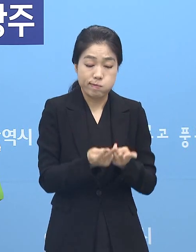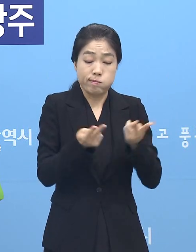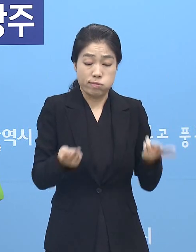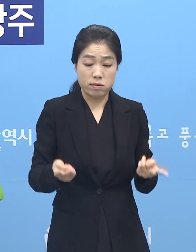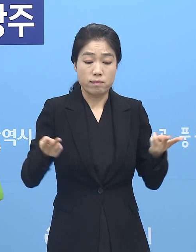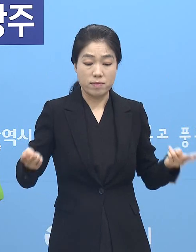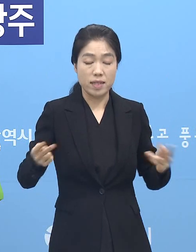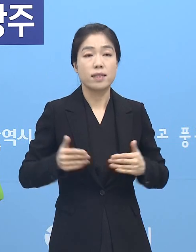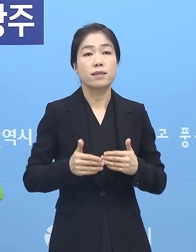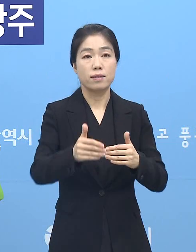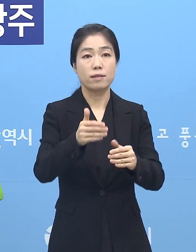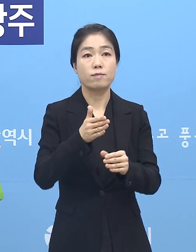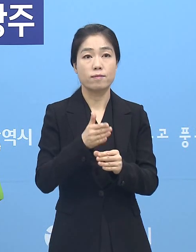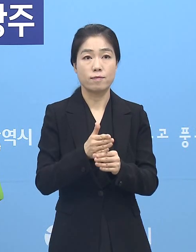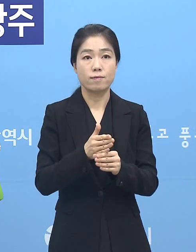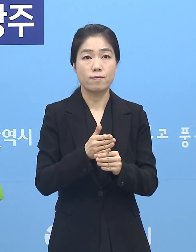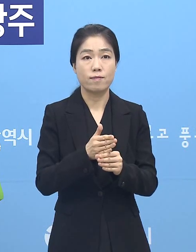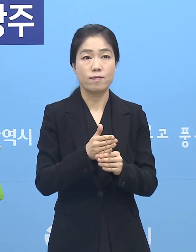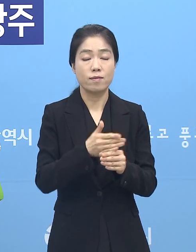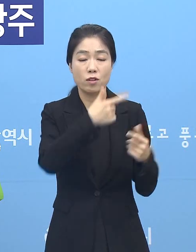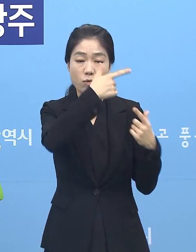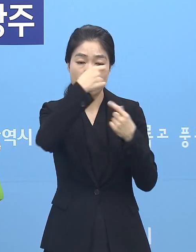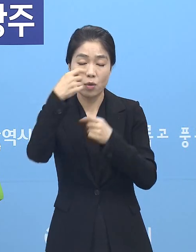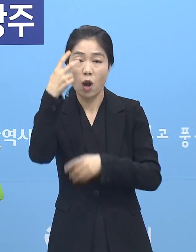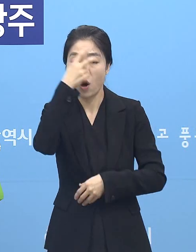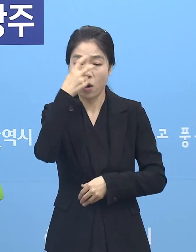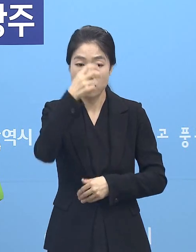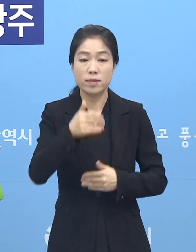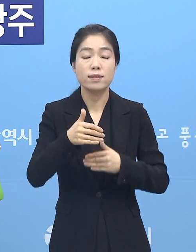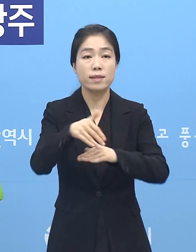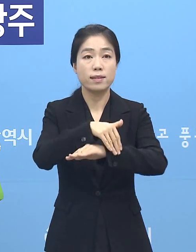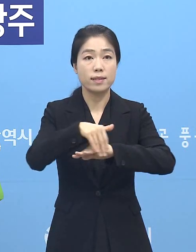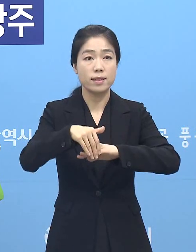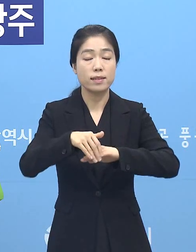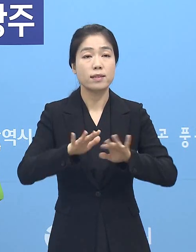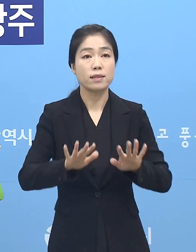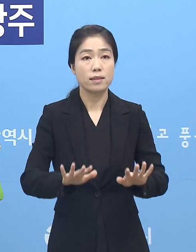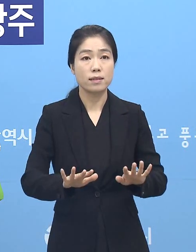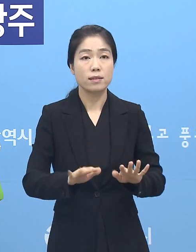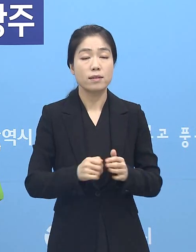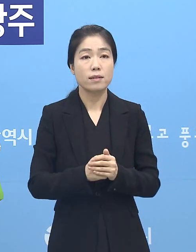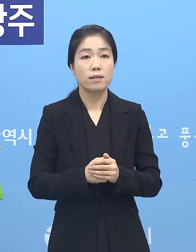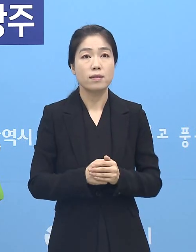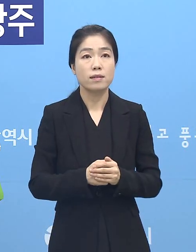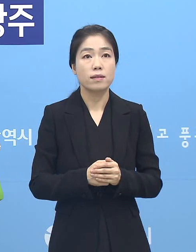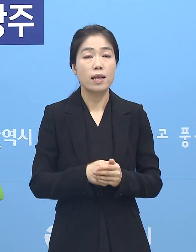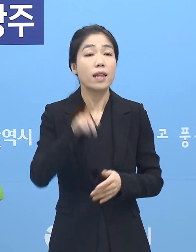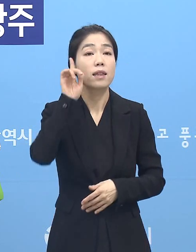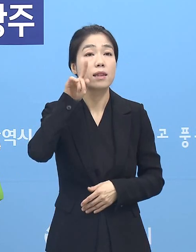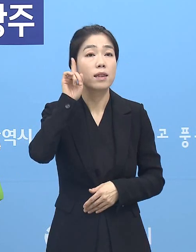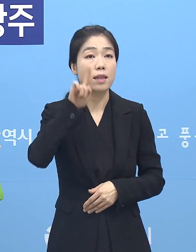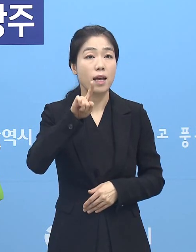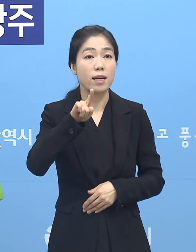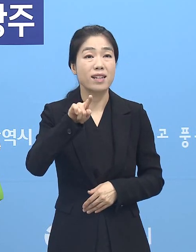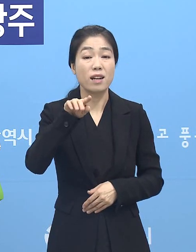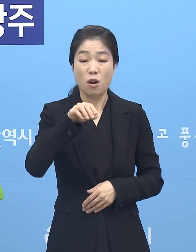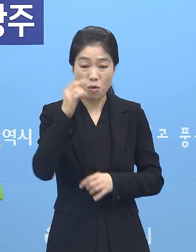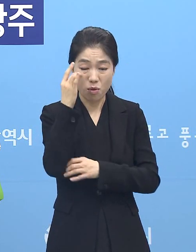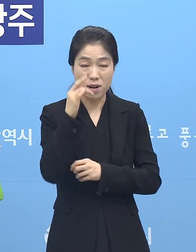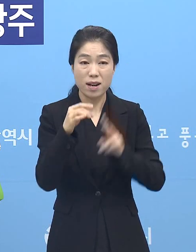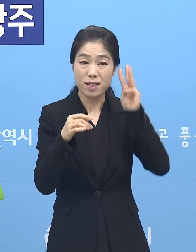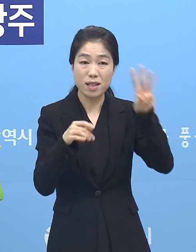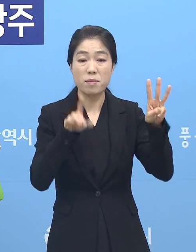진행 중에 있습니다. 주기적 검사 역시 진행할 거고요. 저희들이 15일인 내일 또 3일에